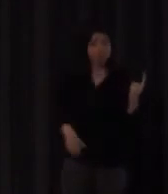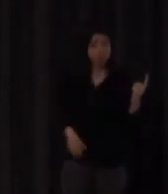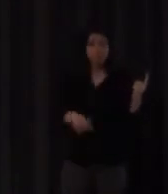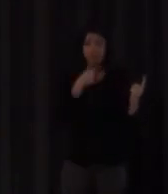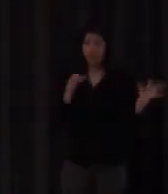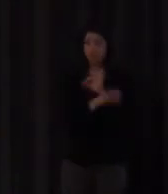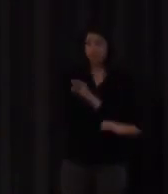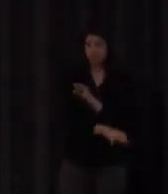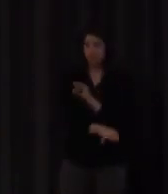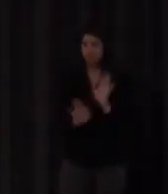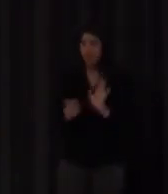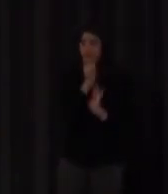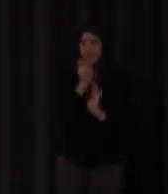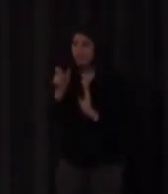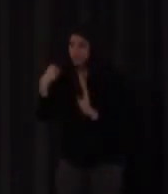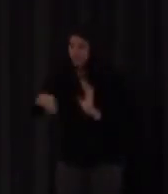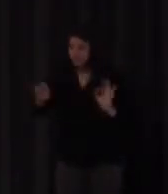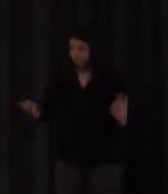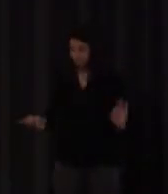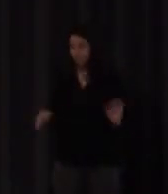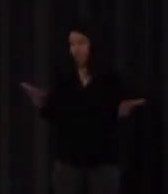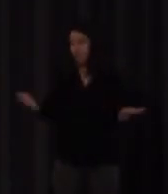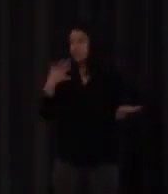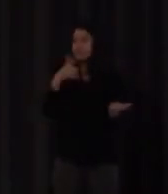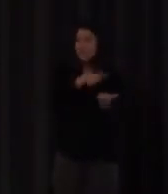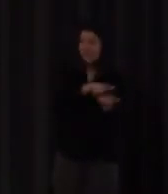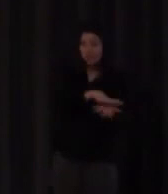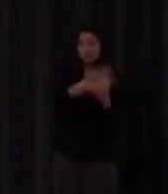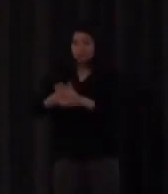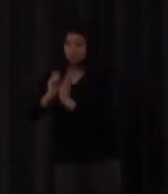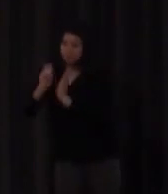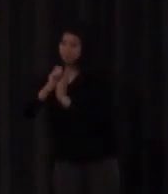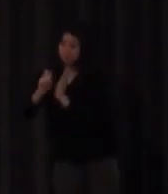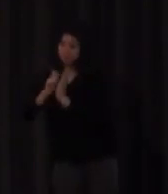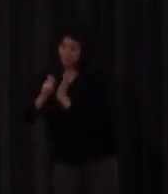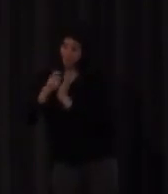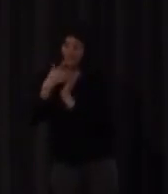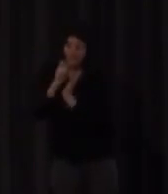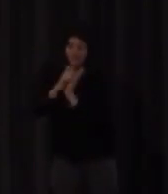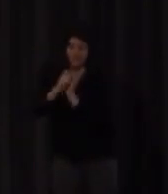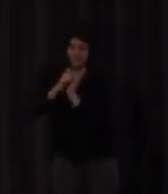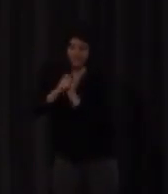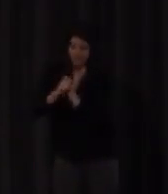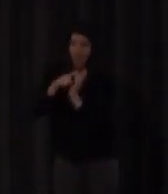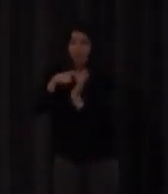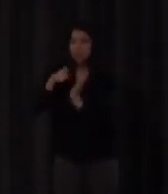¿de acuerdo? entonces la lengua la escritura la versión escrita elige lo sistemático elegimos permanentemente